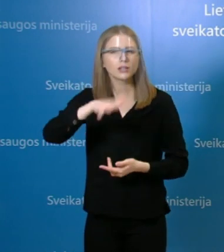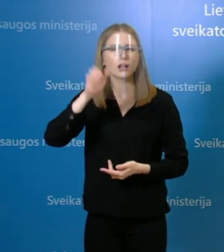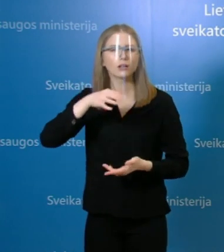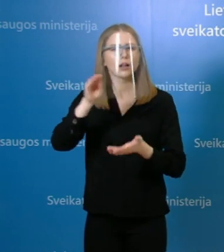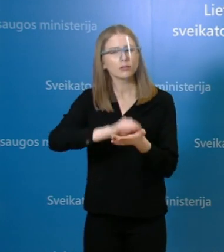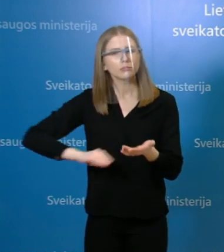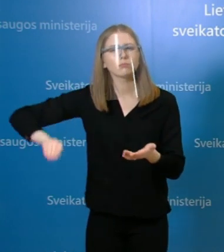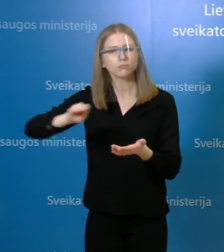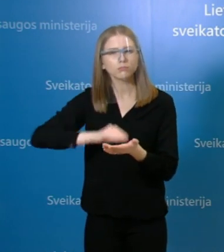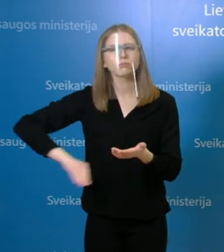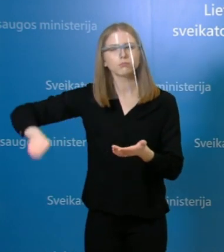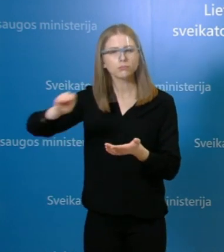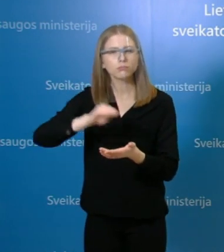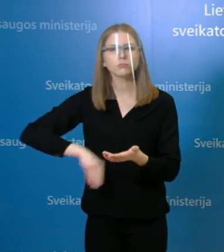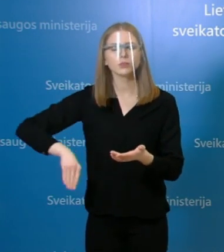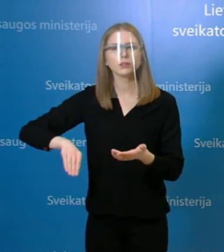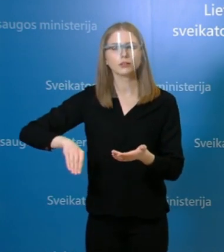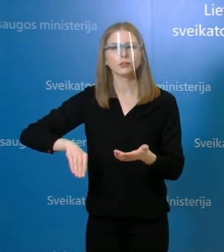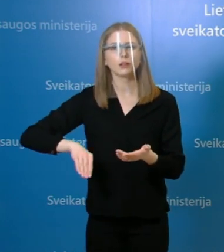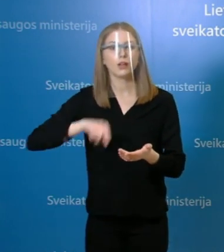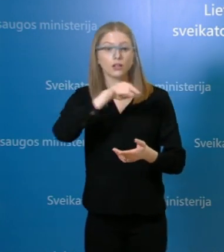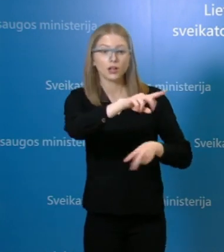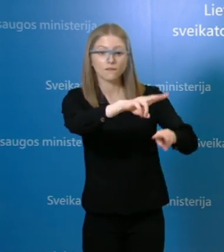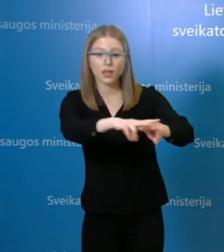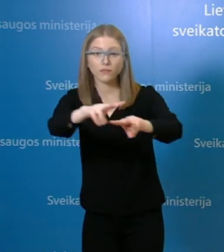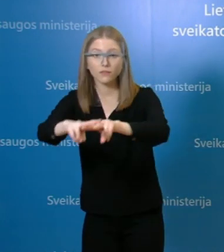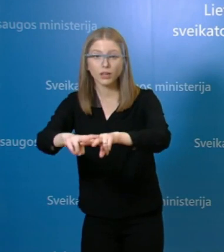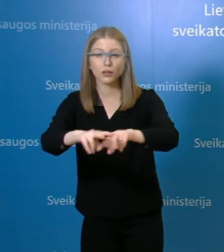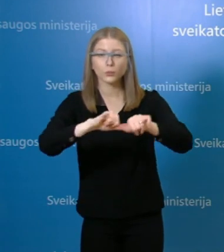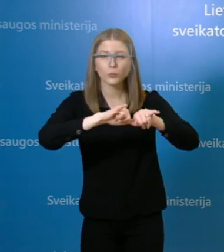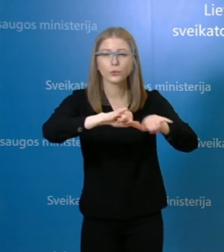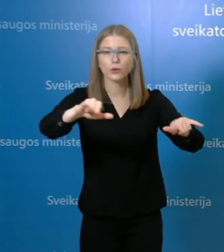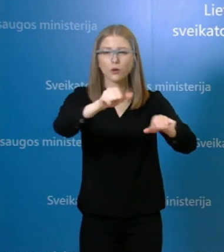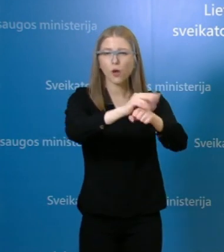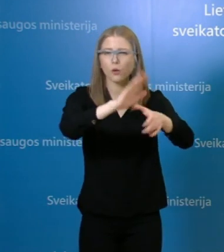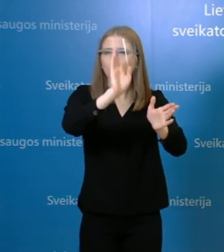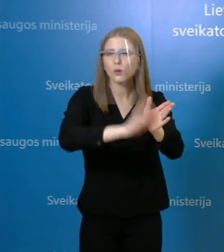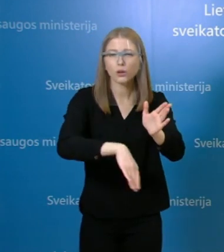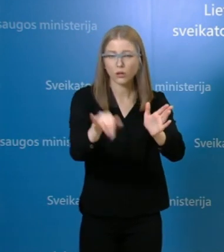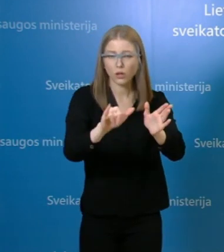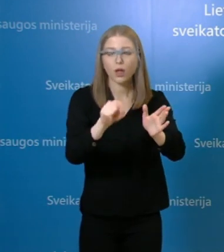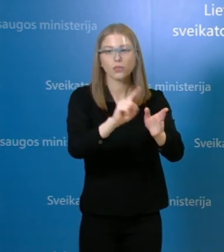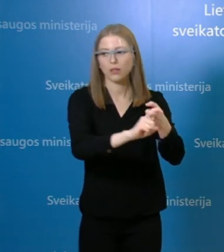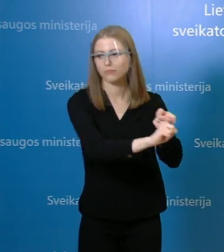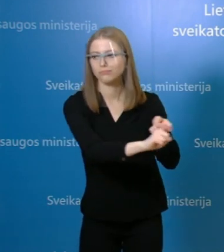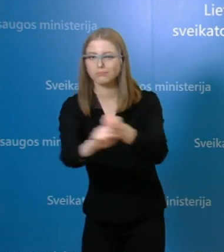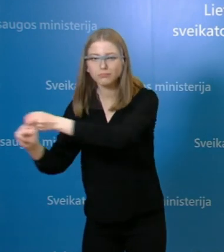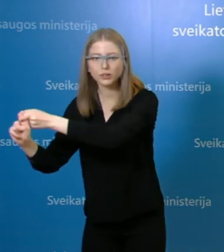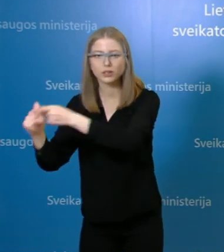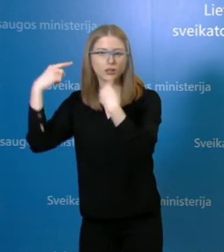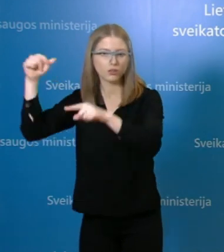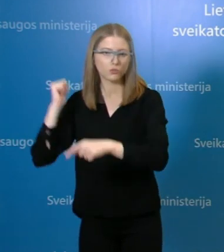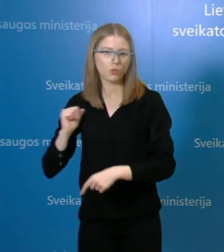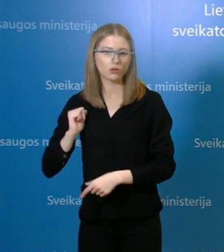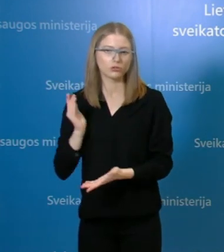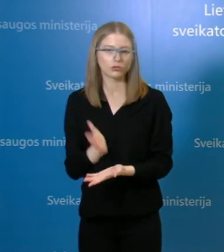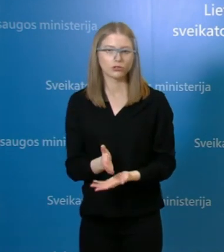kad tikrai tarpusavyje atvejai susisėja, yra aiškios grandinės, ir kol kas tokio visuomenį įplitimo nėra